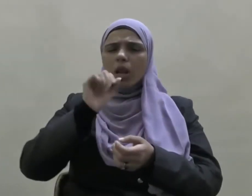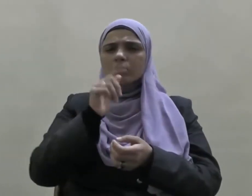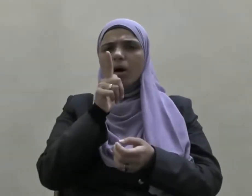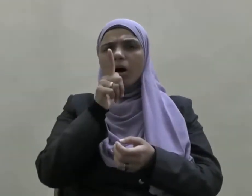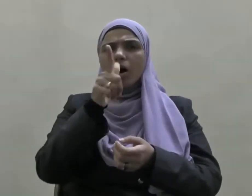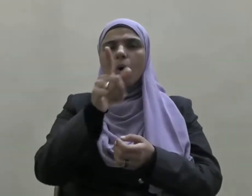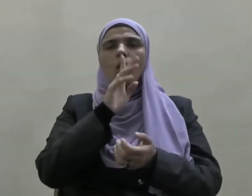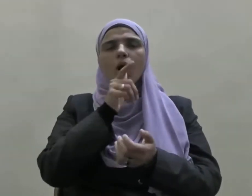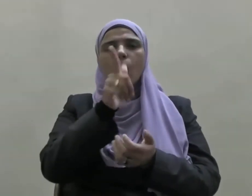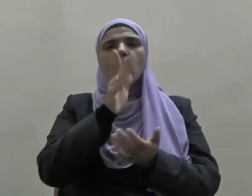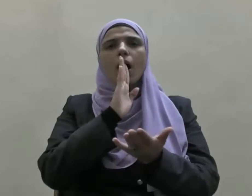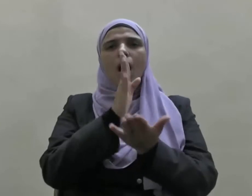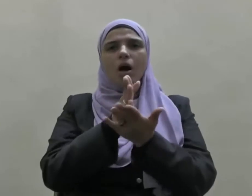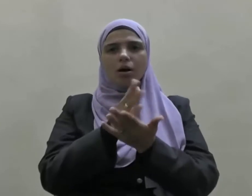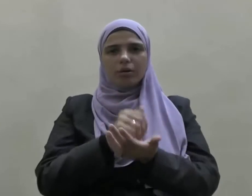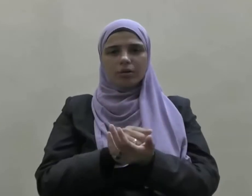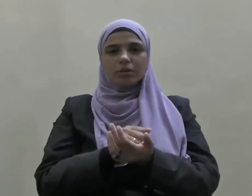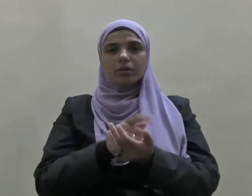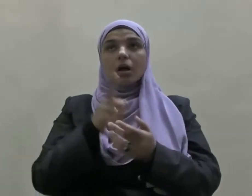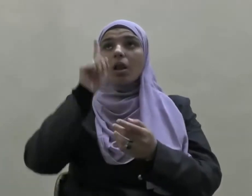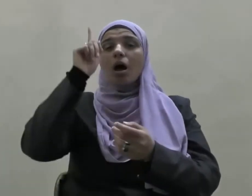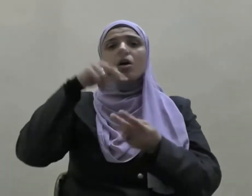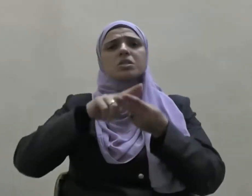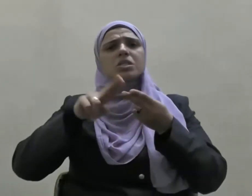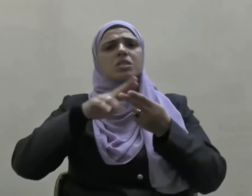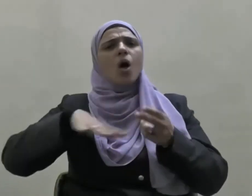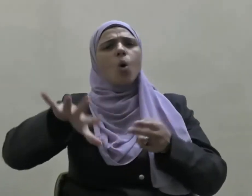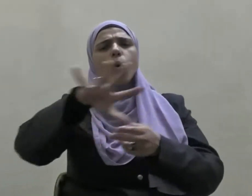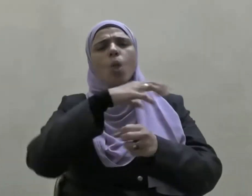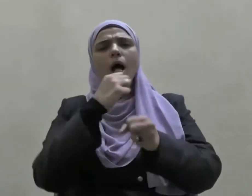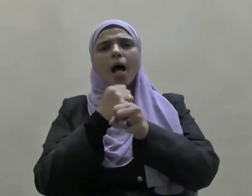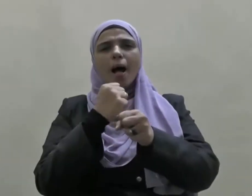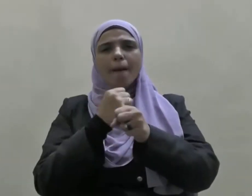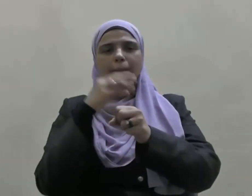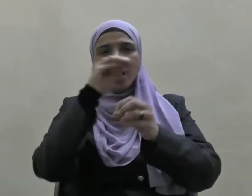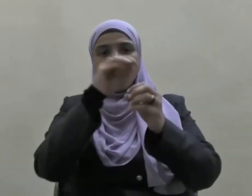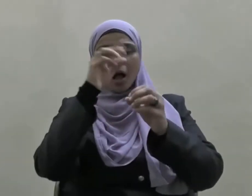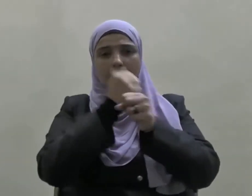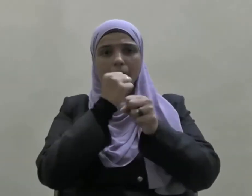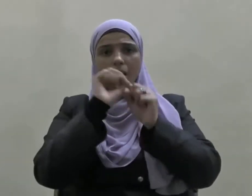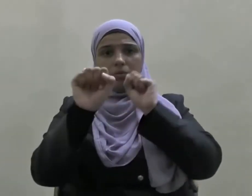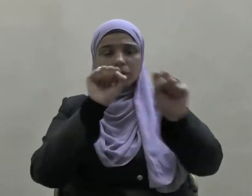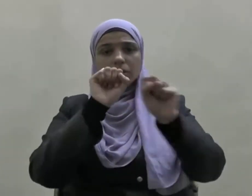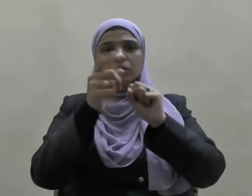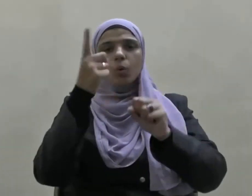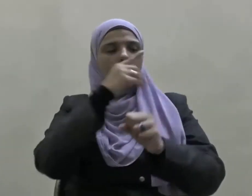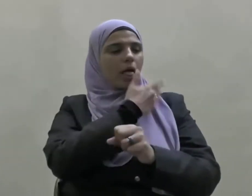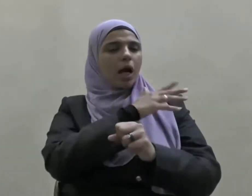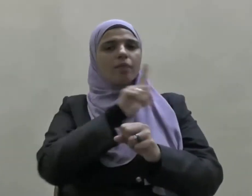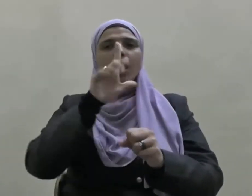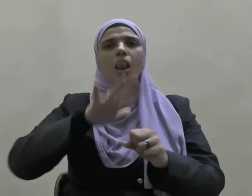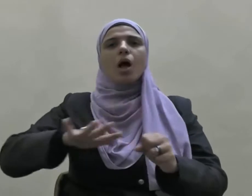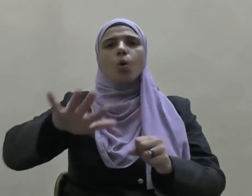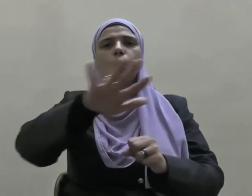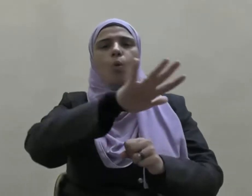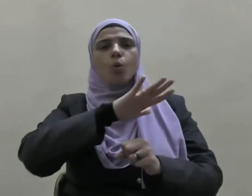وقولوا قولا سديدا يصلح لكم أعمالكم ويغفر لكم ذنوبكم